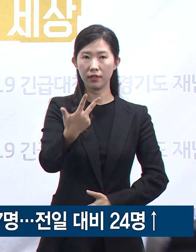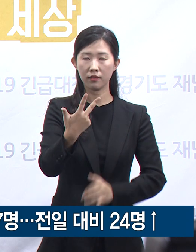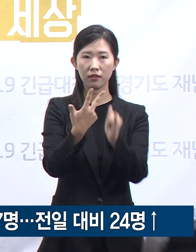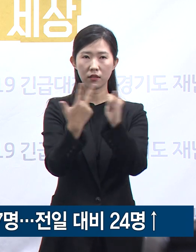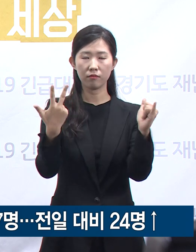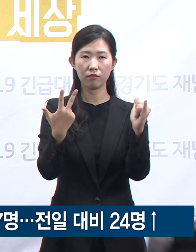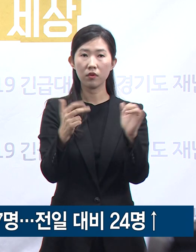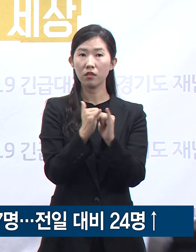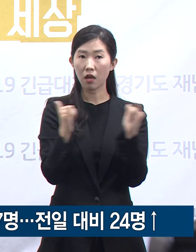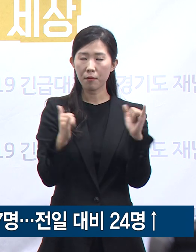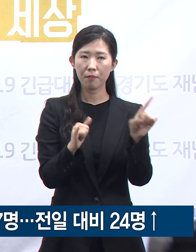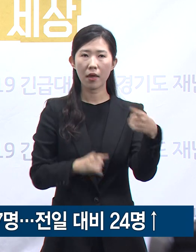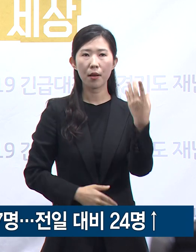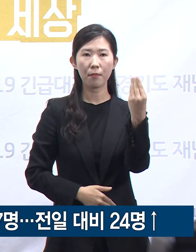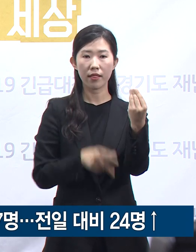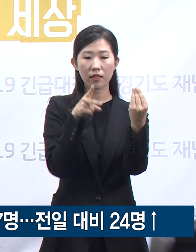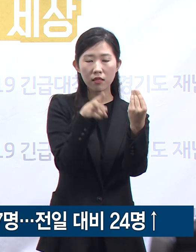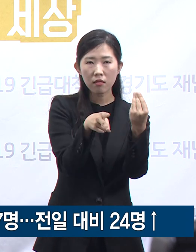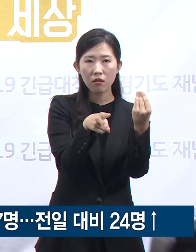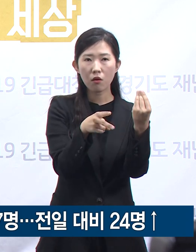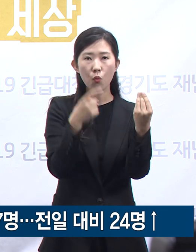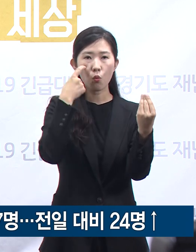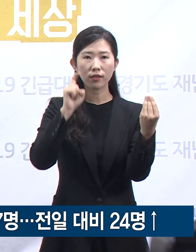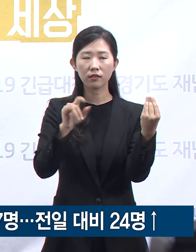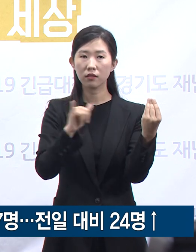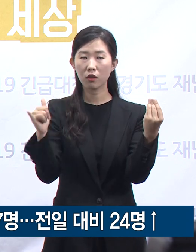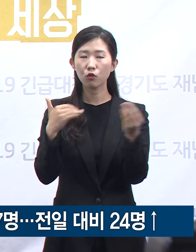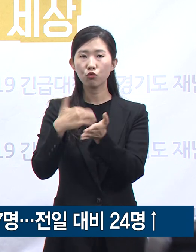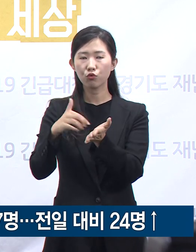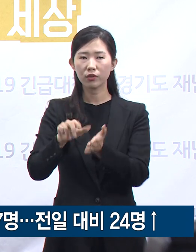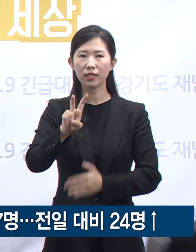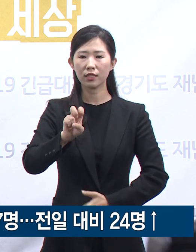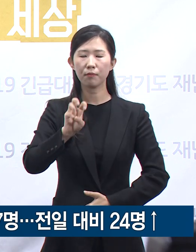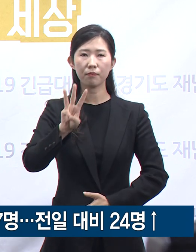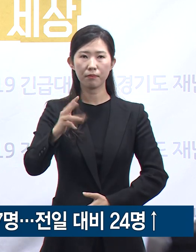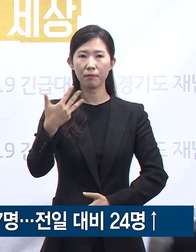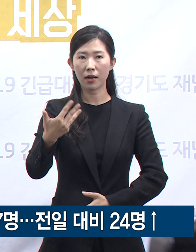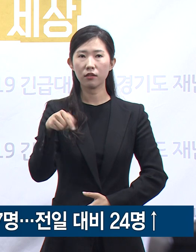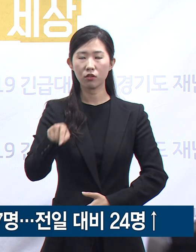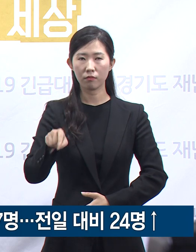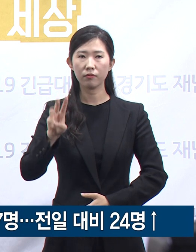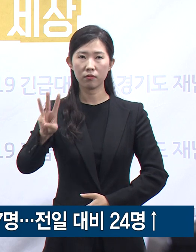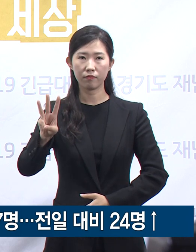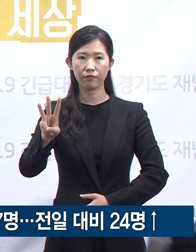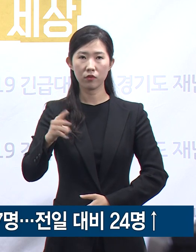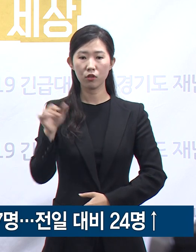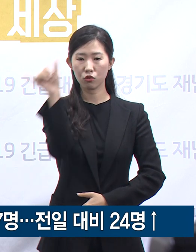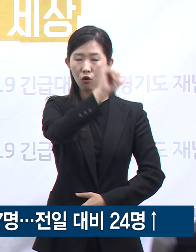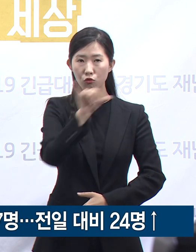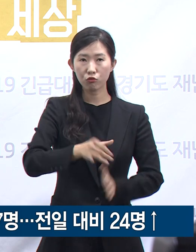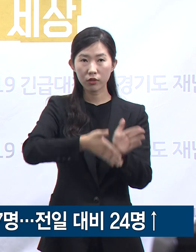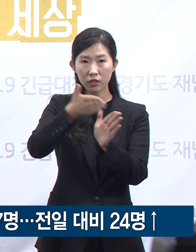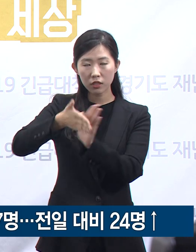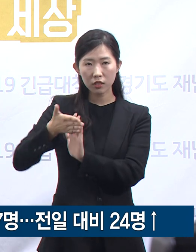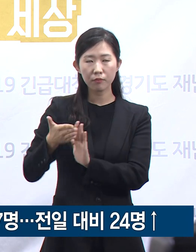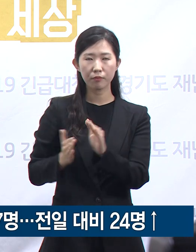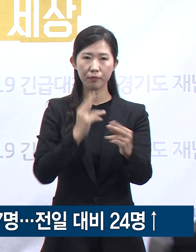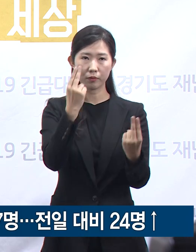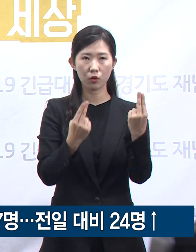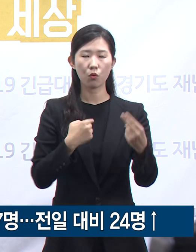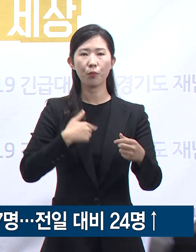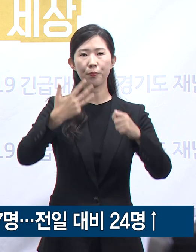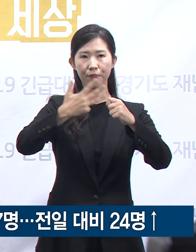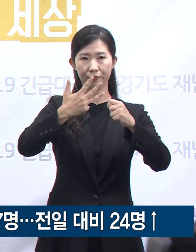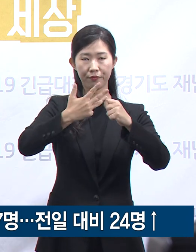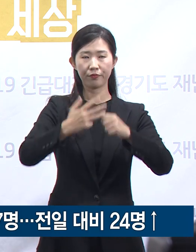100만 명당 확진자 발생 수는 28.3명으로 전국 17개 시도 중 8번째입니다. 신규 확진자